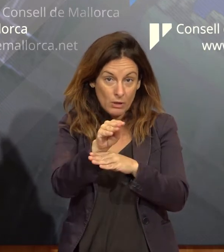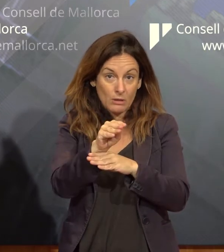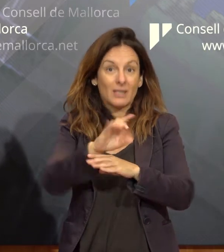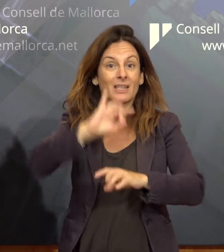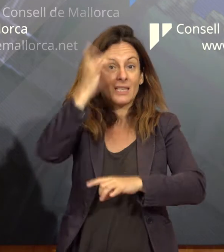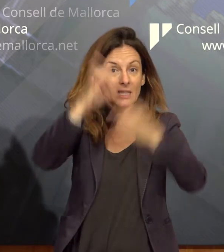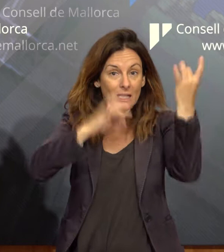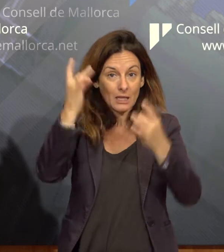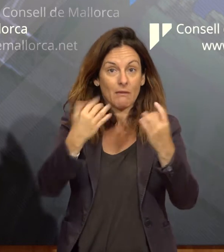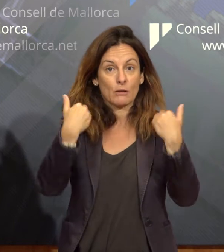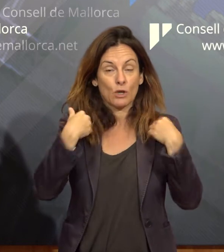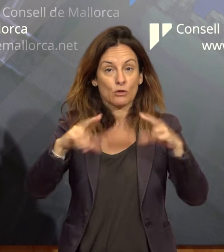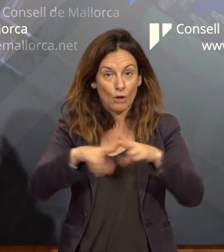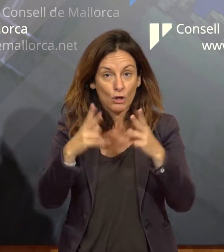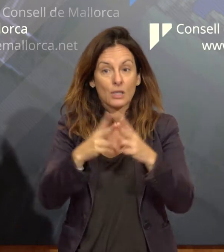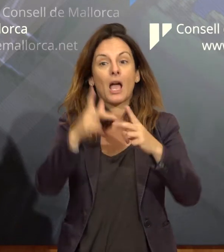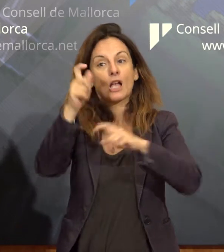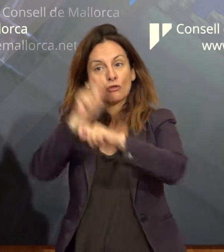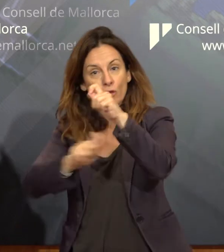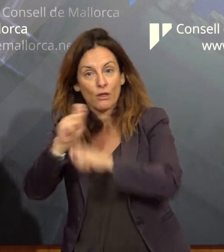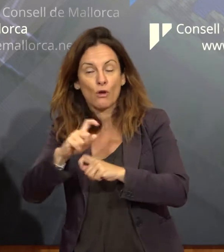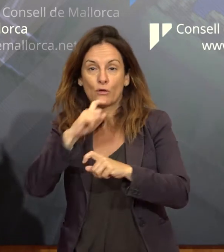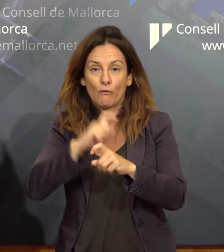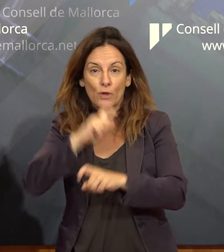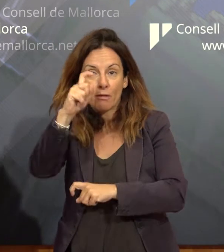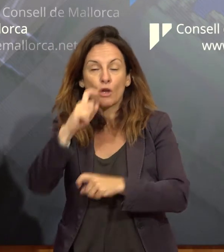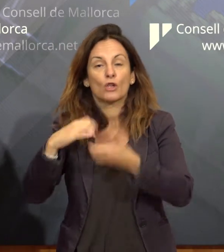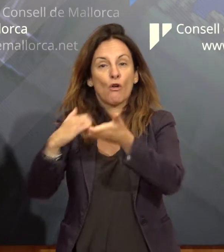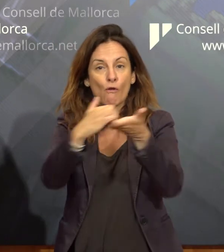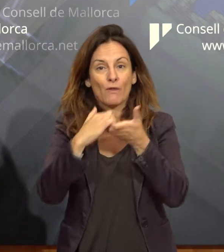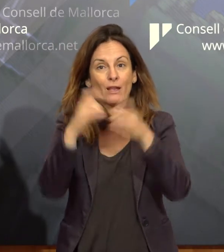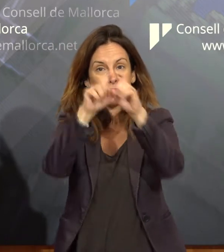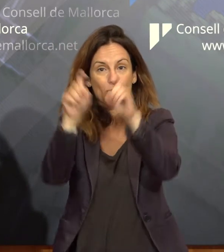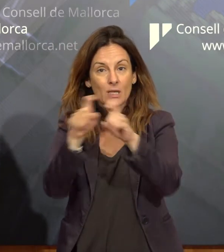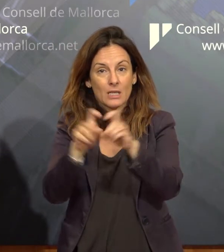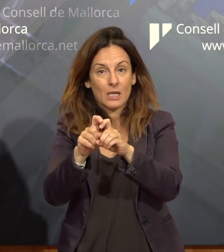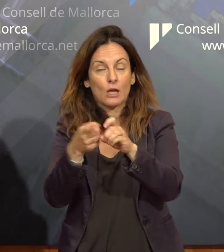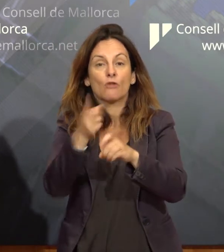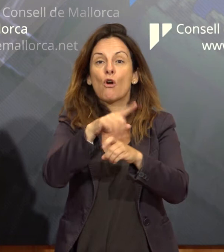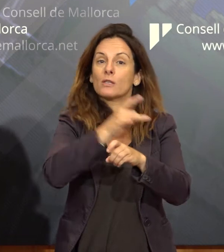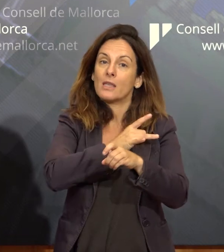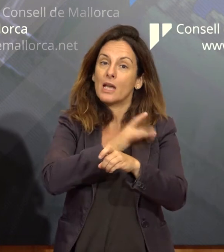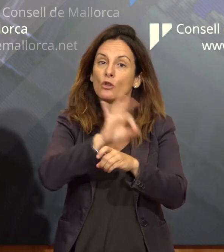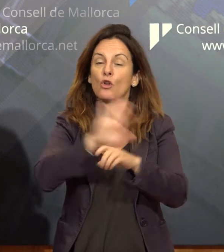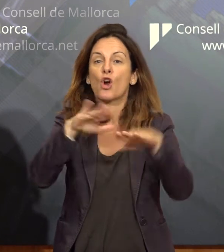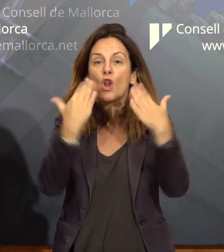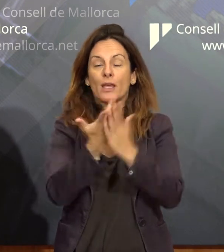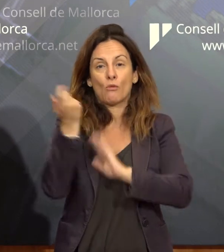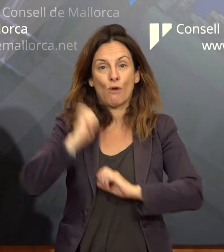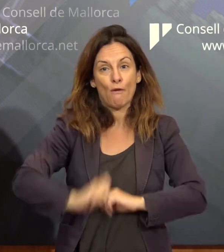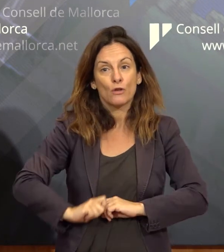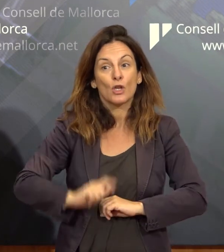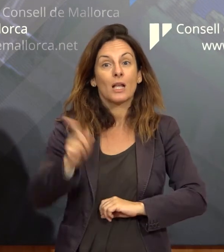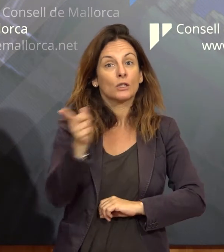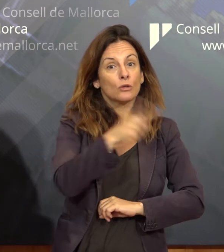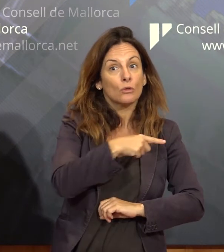iniciatives de responsabilitat social d'associacions, fundacions, confederacions empresarials, sindicats o col·legis professionals perquè apostin